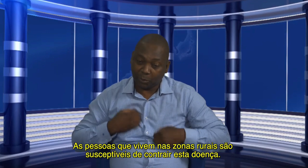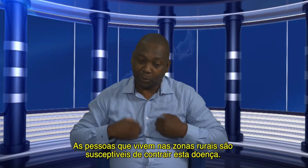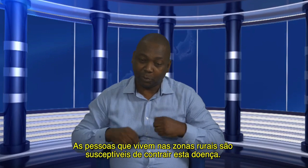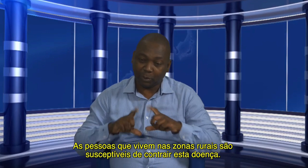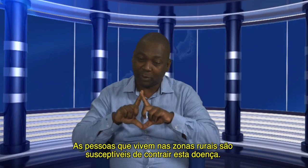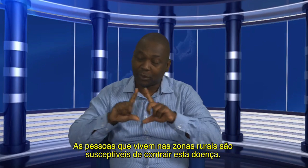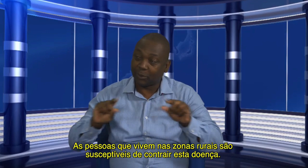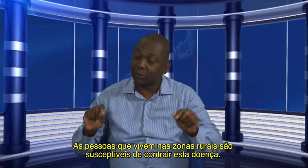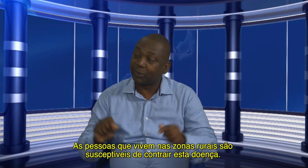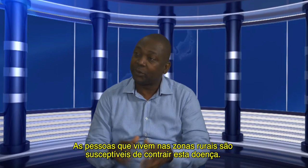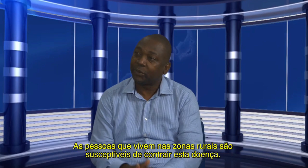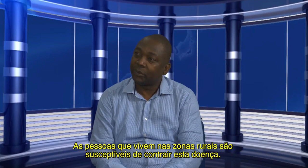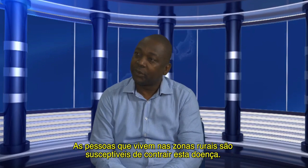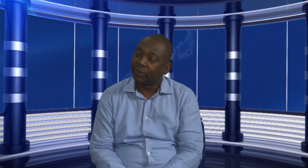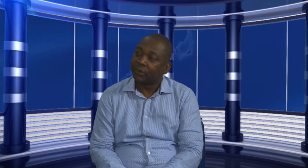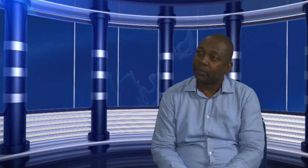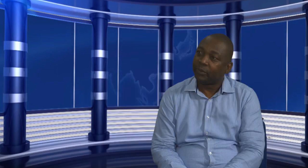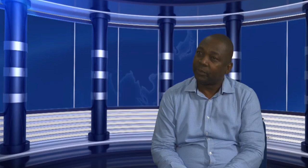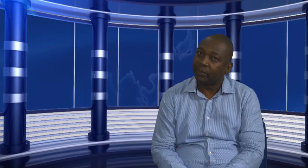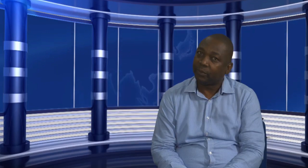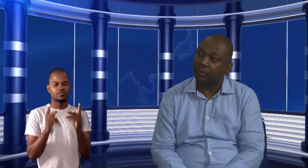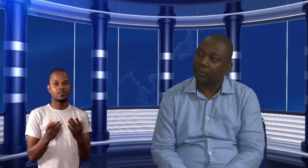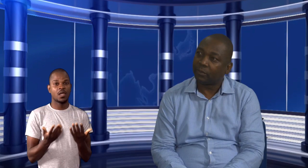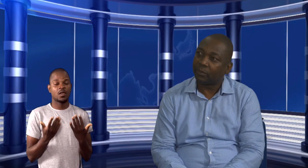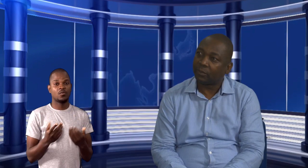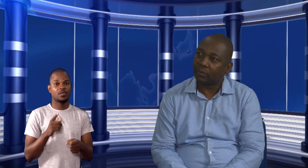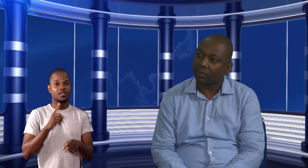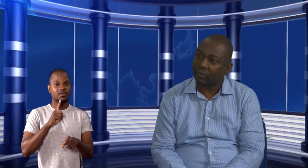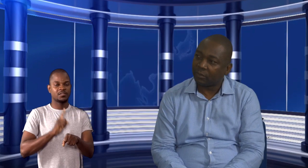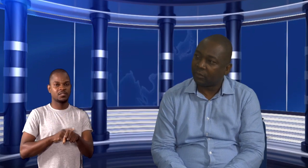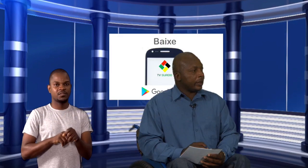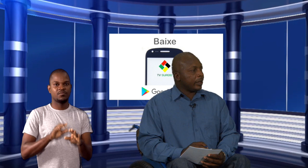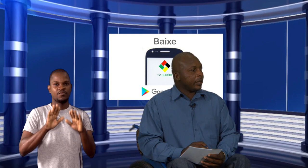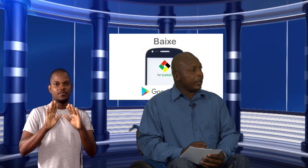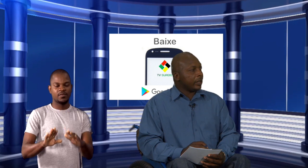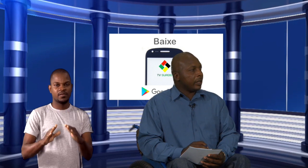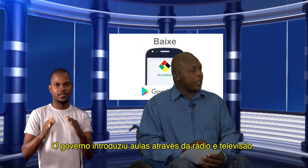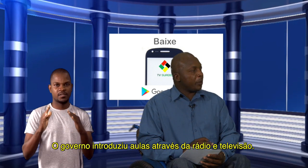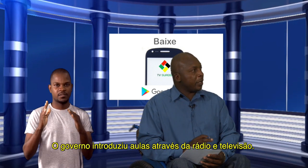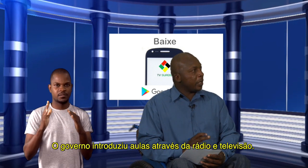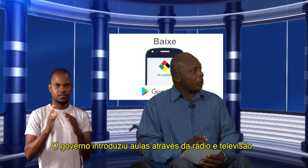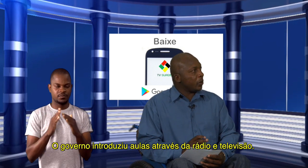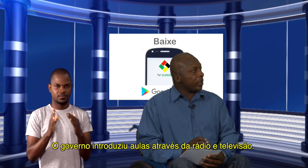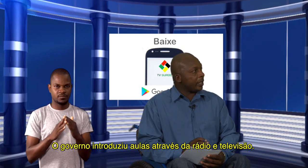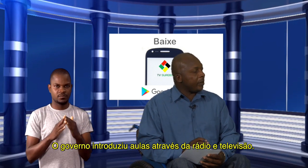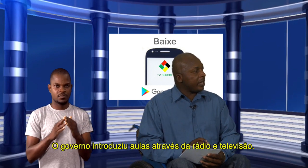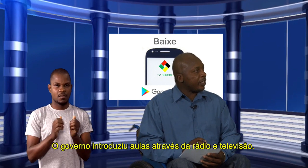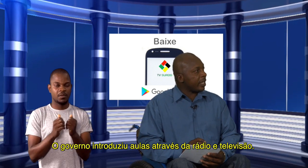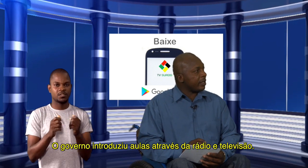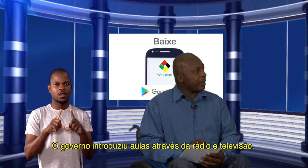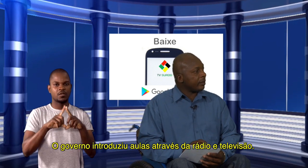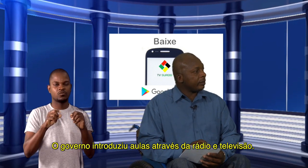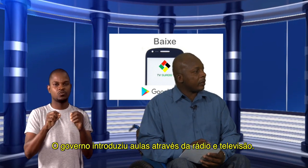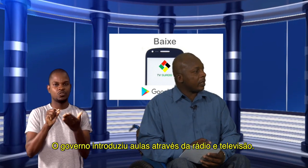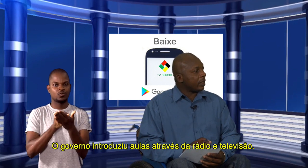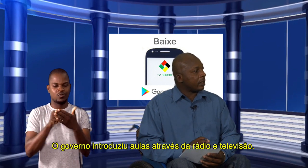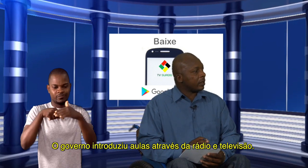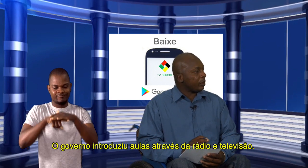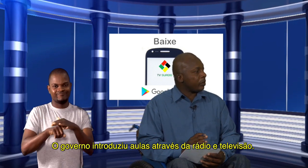Então, esta é uma grande preocupação para vocês. Exato. E neste período de emergência, sabemos